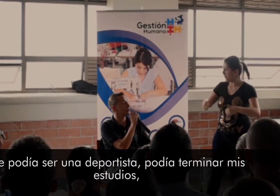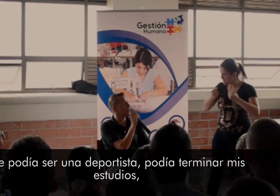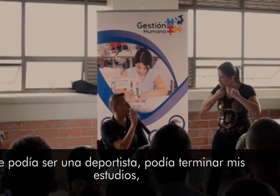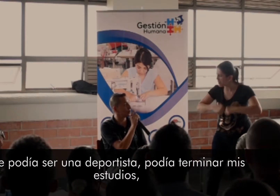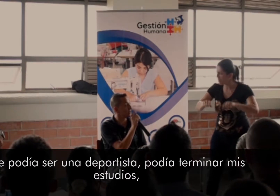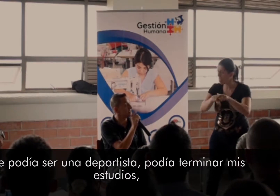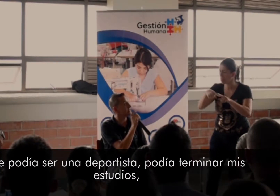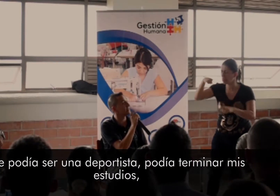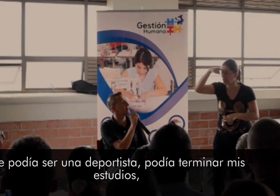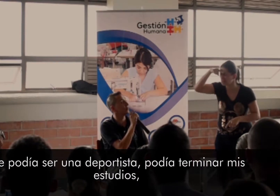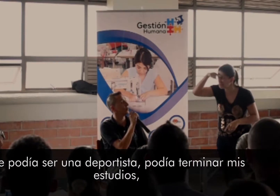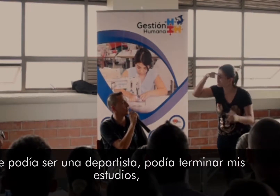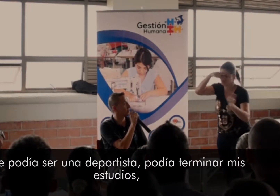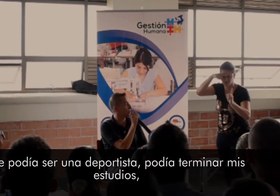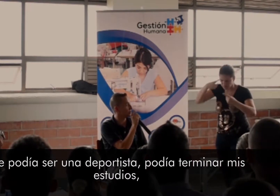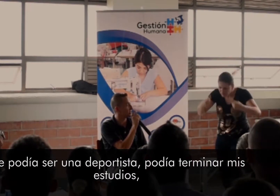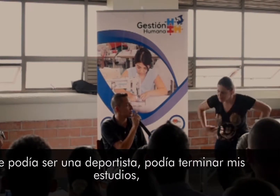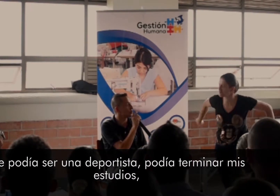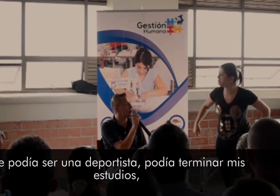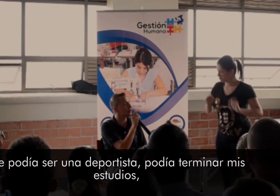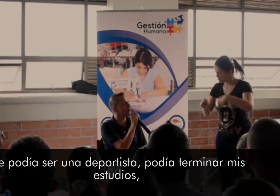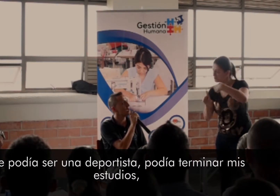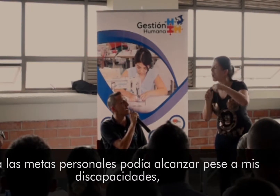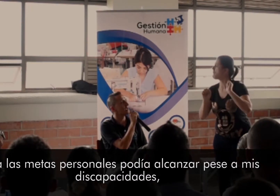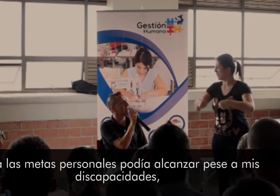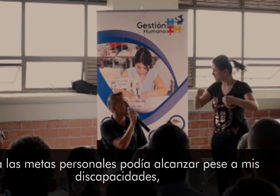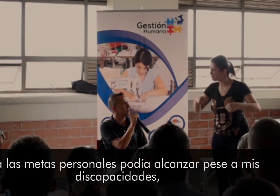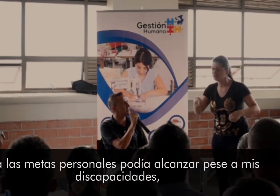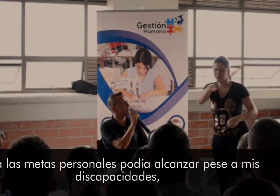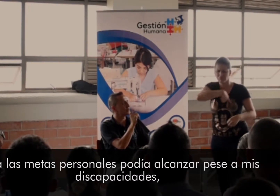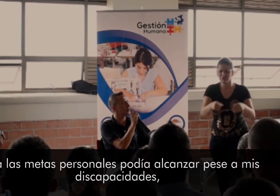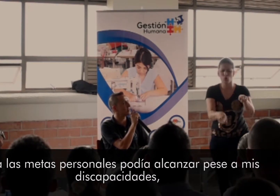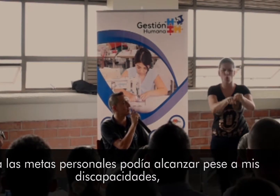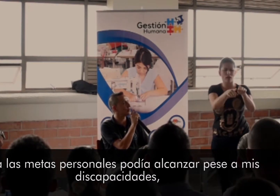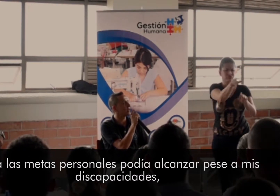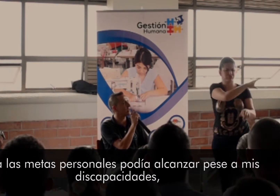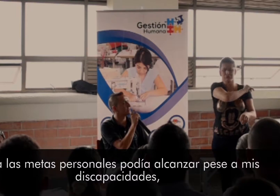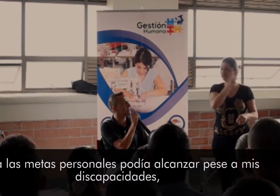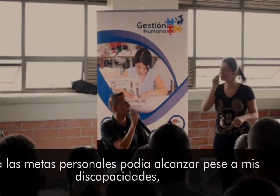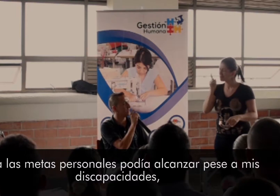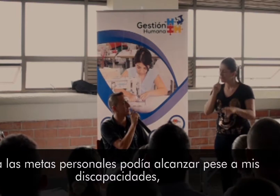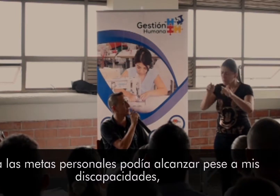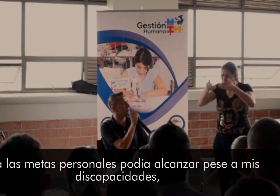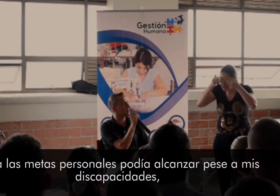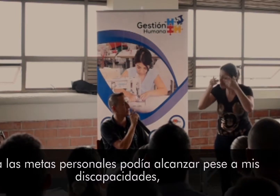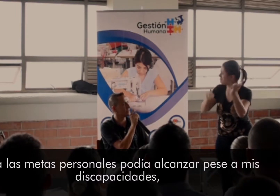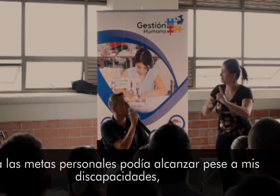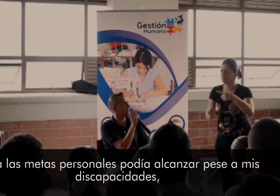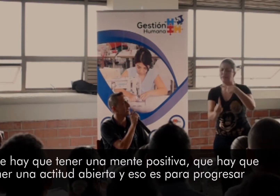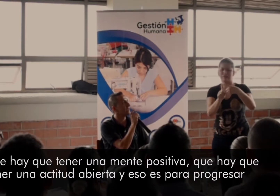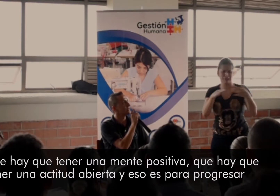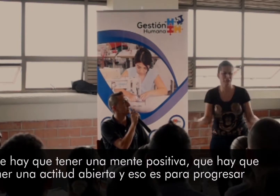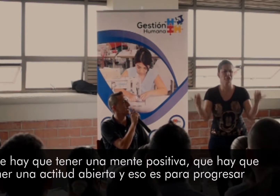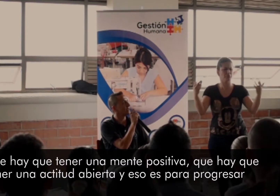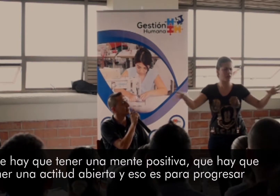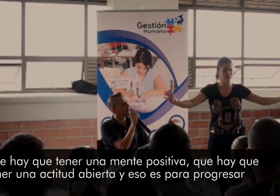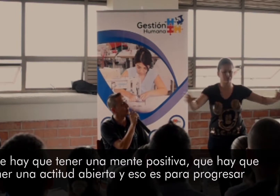ecologista, podía terminar mis estudios y que las metas personales las podía alcanzar pese a mi discapacidad. Así que hay que tener una mente